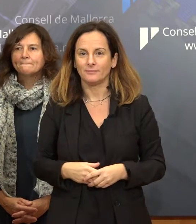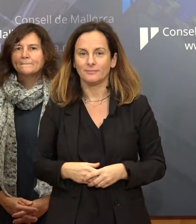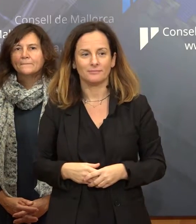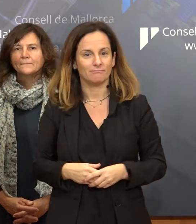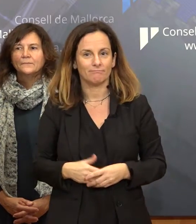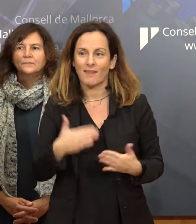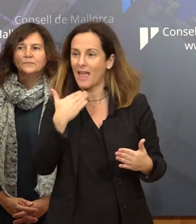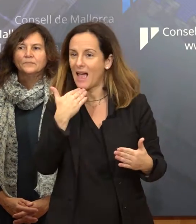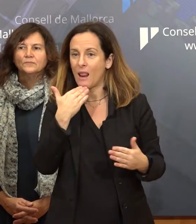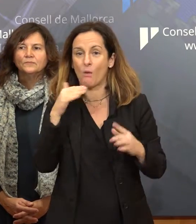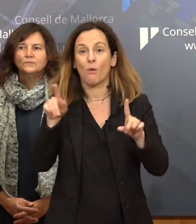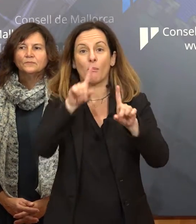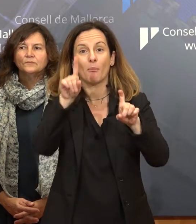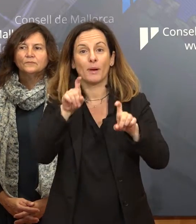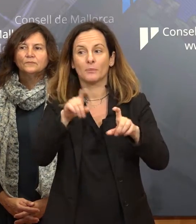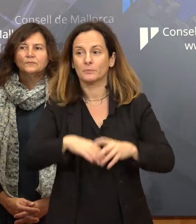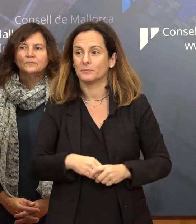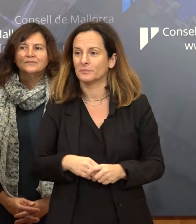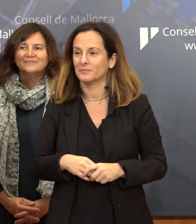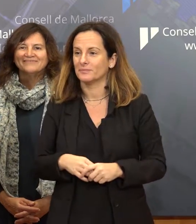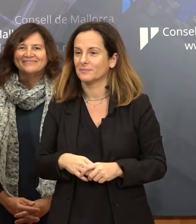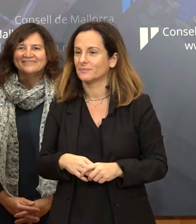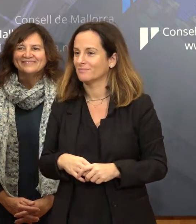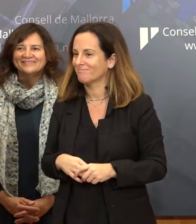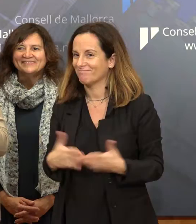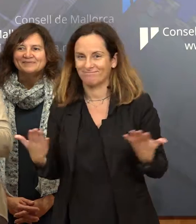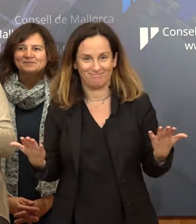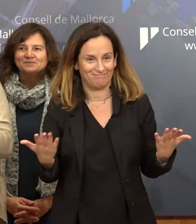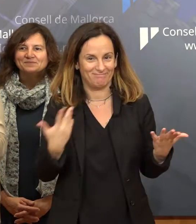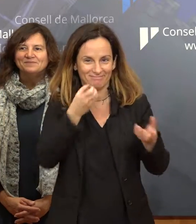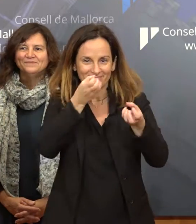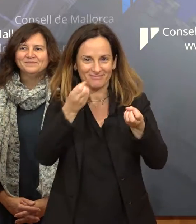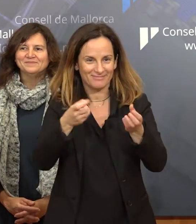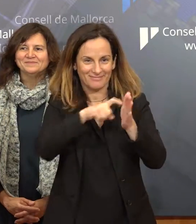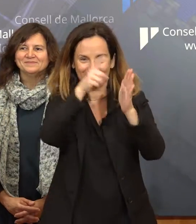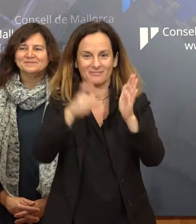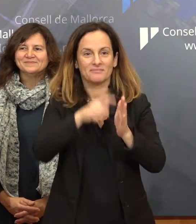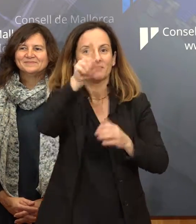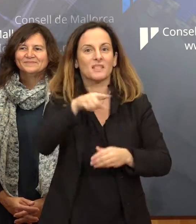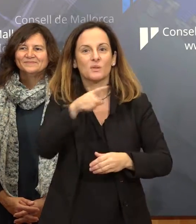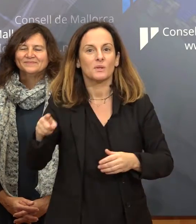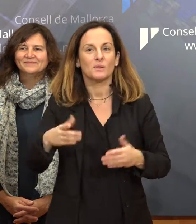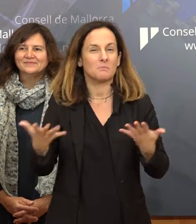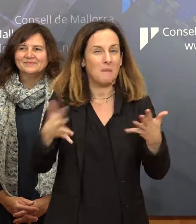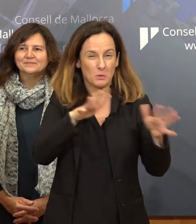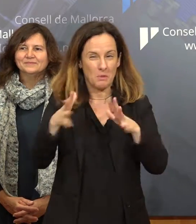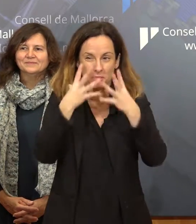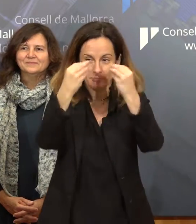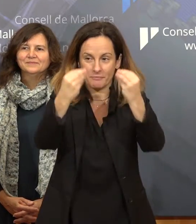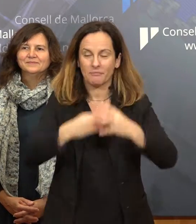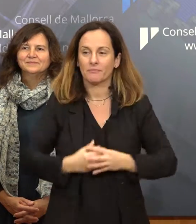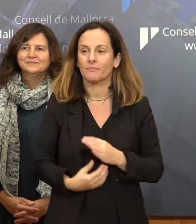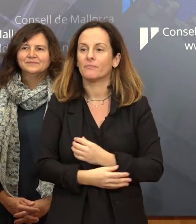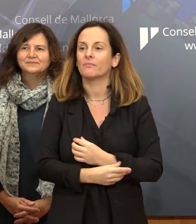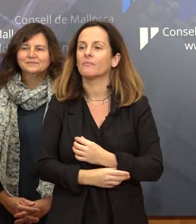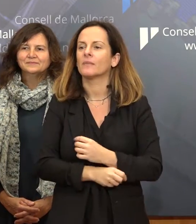No sé si ho he dit tot. Més o manco. No